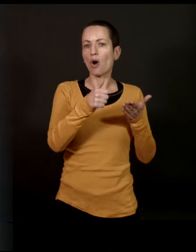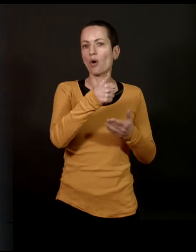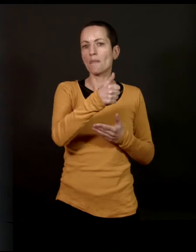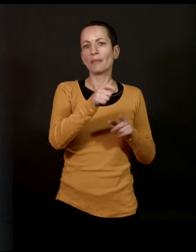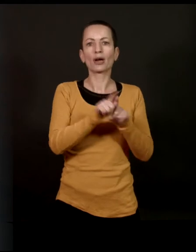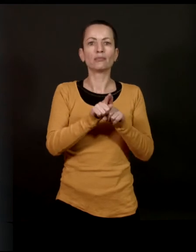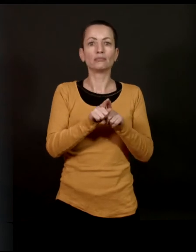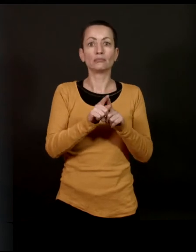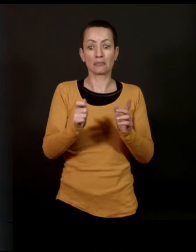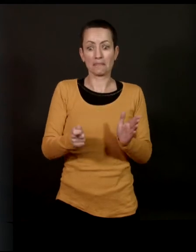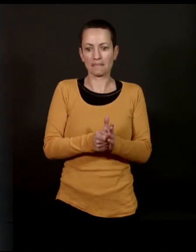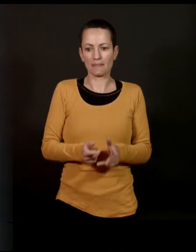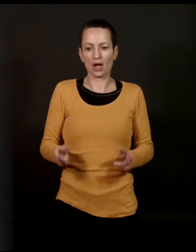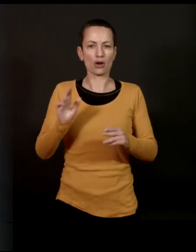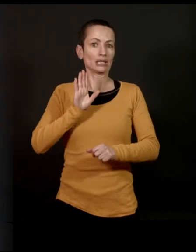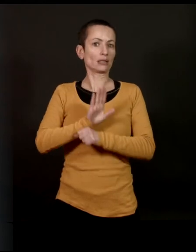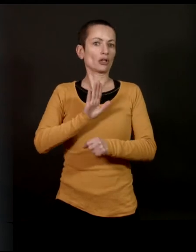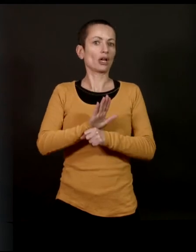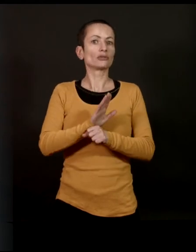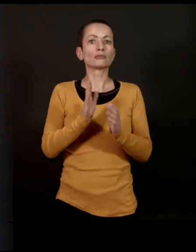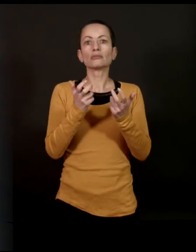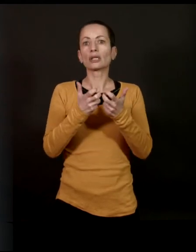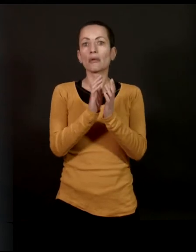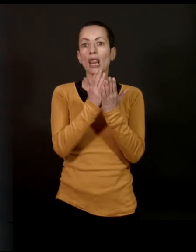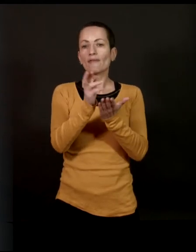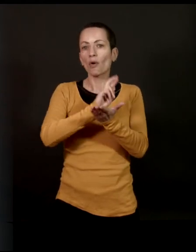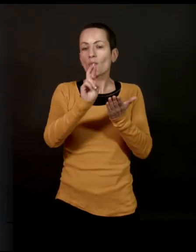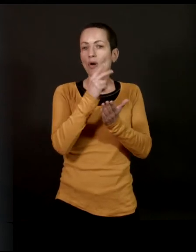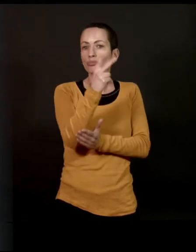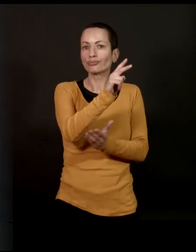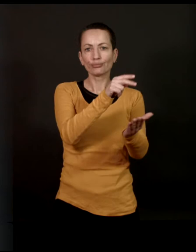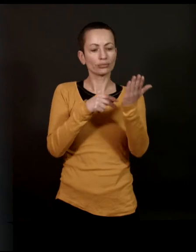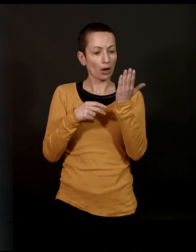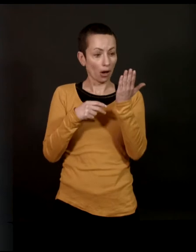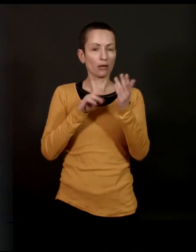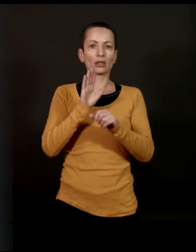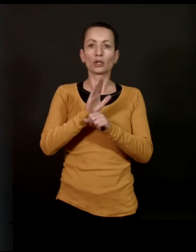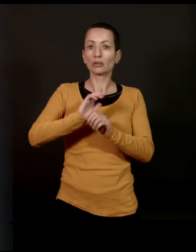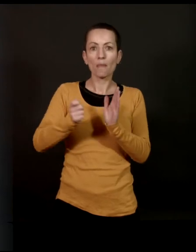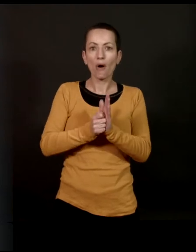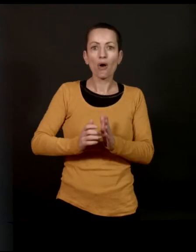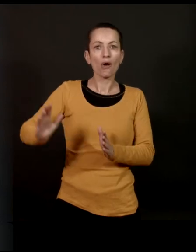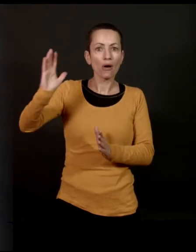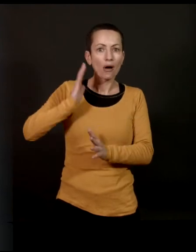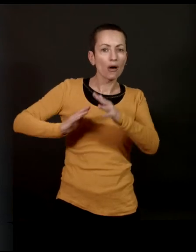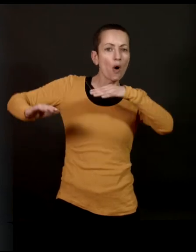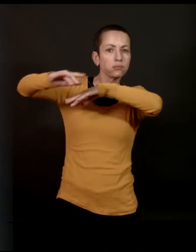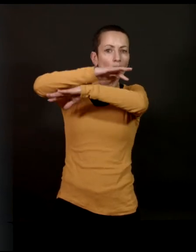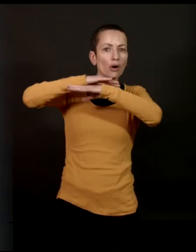qui ont fortement témoigné de leur temps. C-à qu'on peut lire aussi leurs livres et leurs romans comme des témoignages de leur époque, de l'ambiance, des